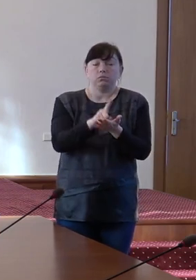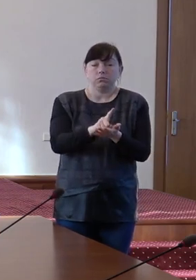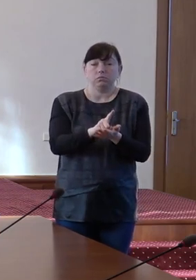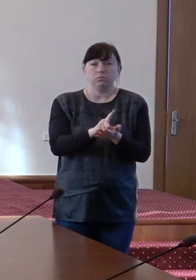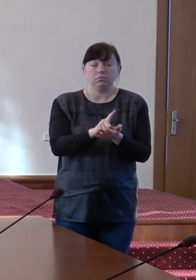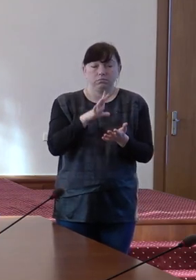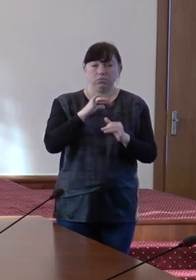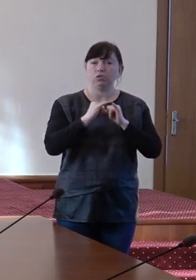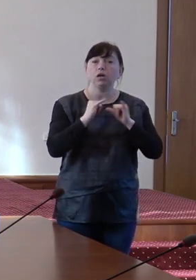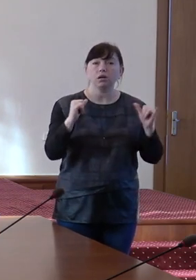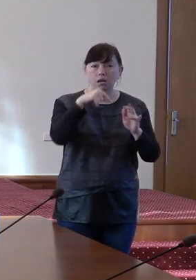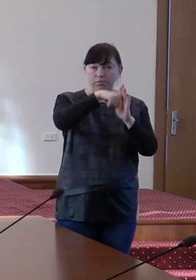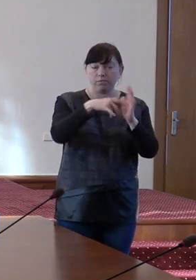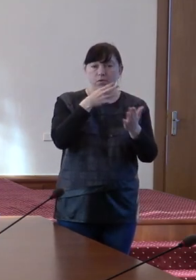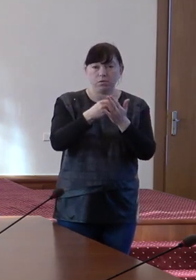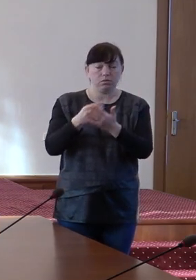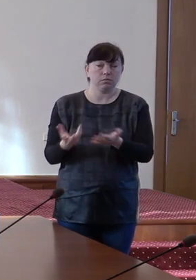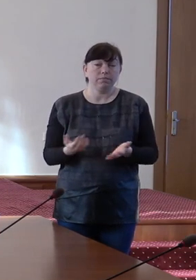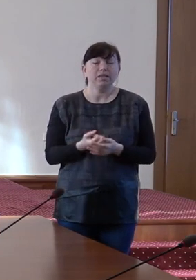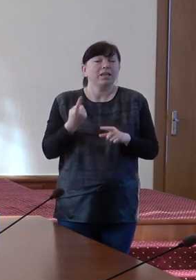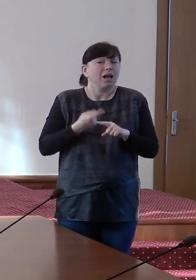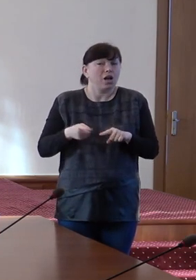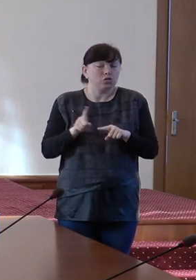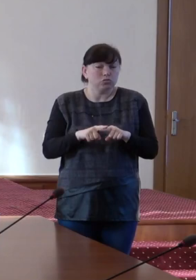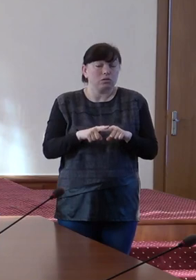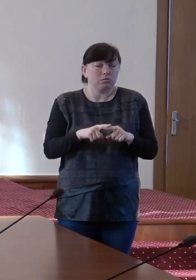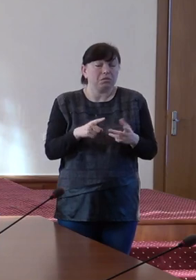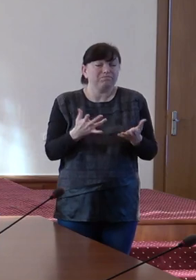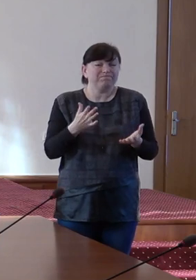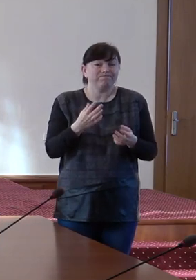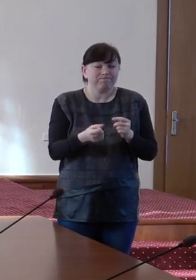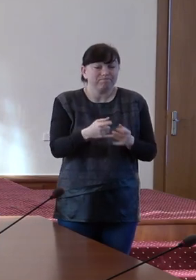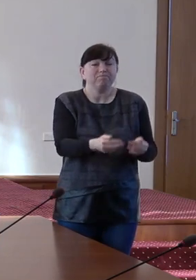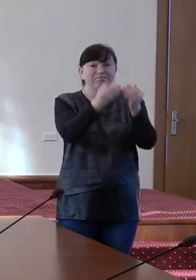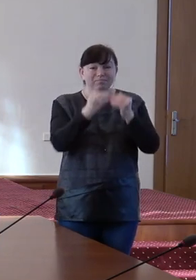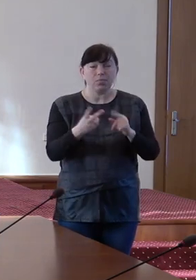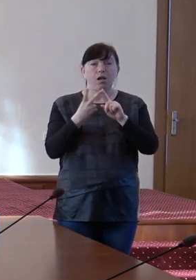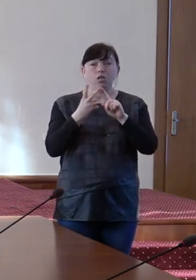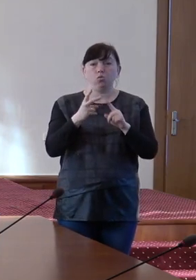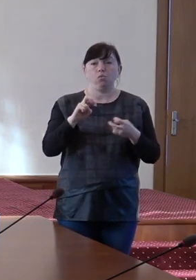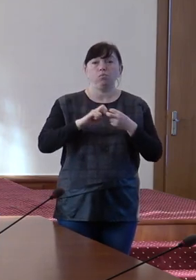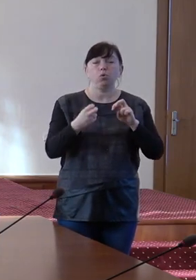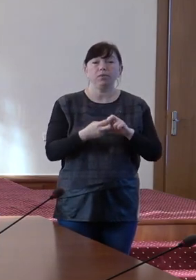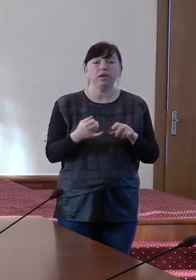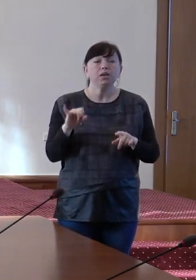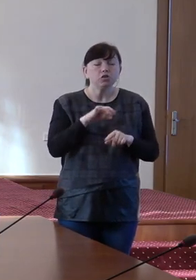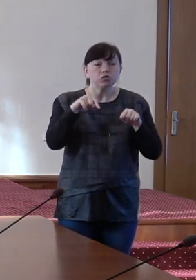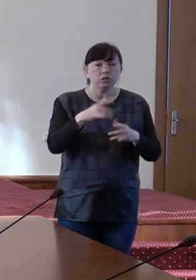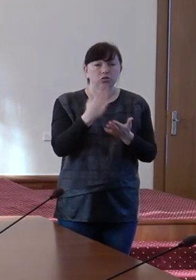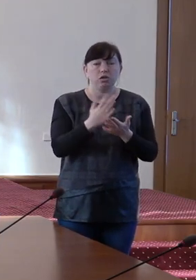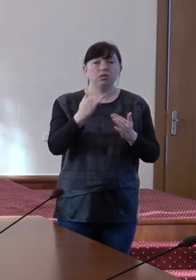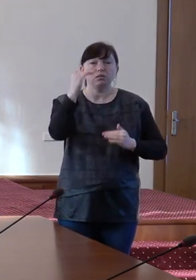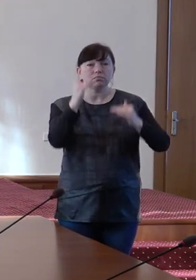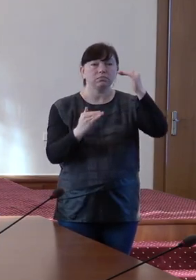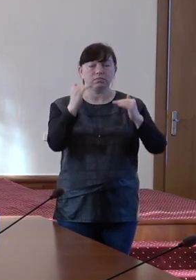dezvoltate. Acest lucru creează a doua problemă și aici ne referim la inegalitatea